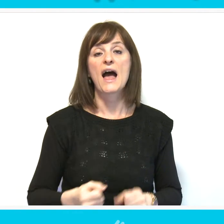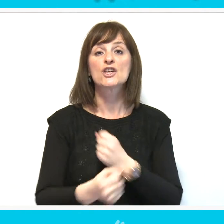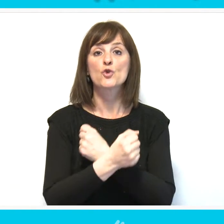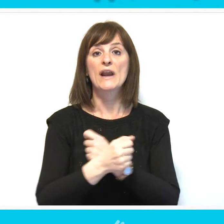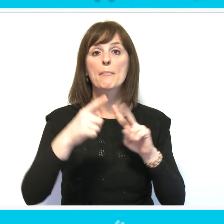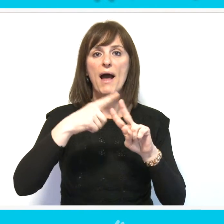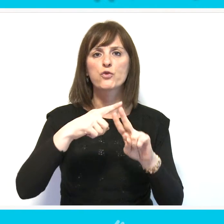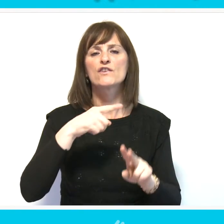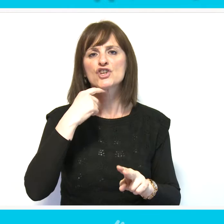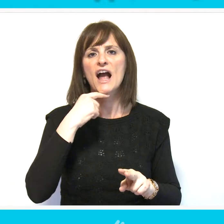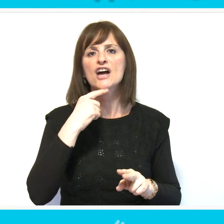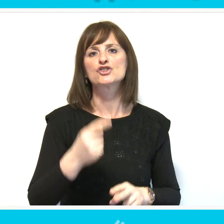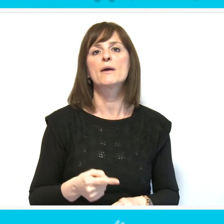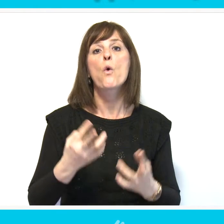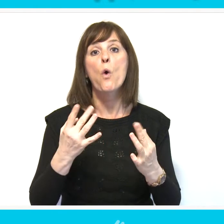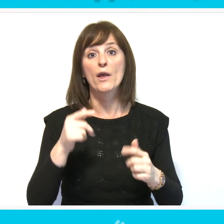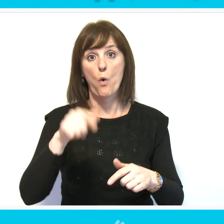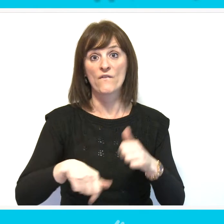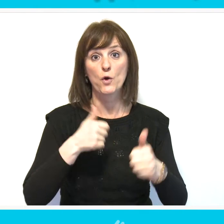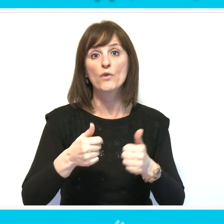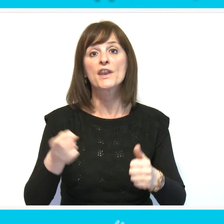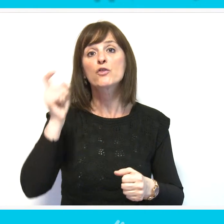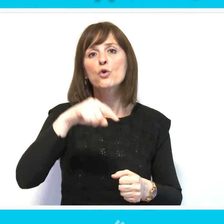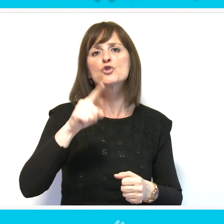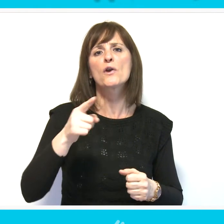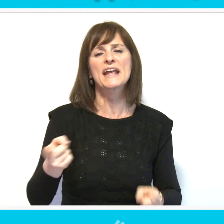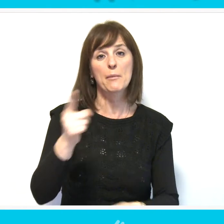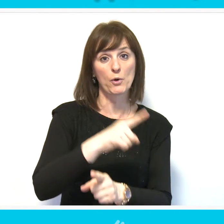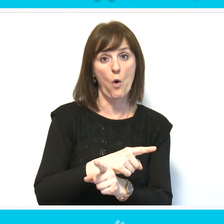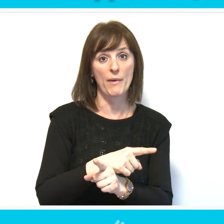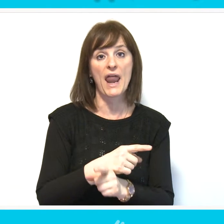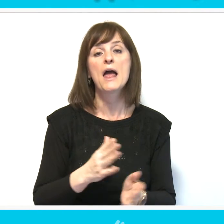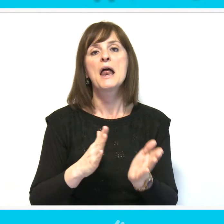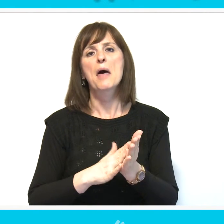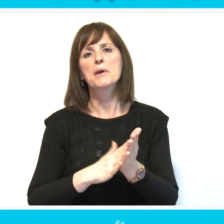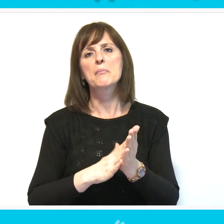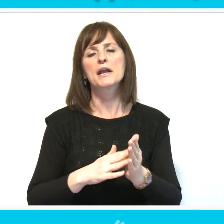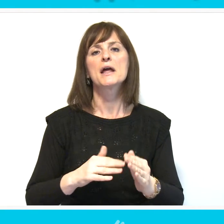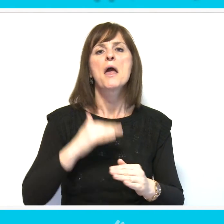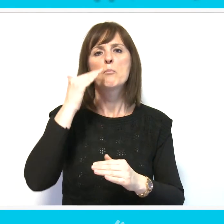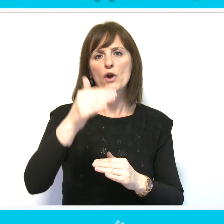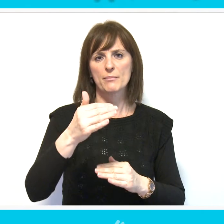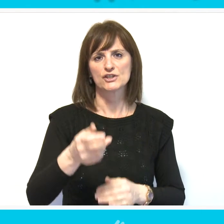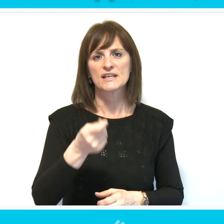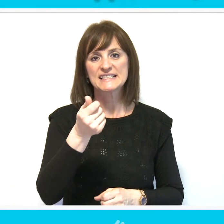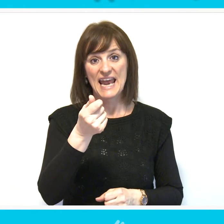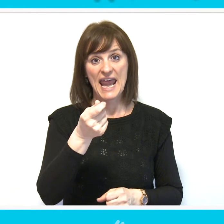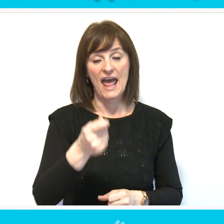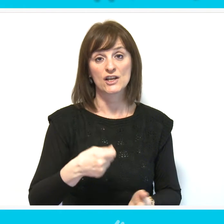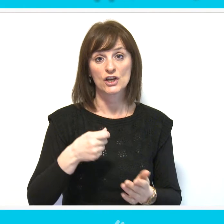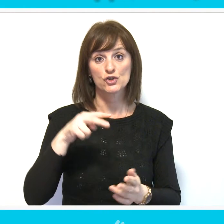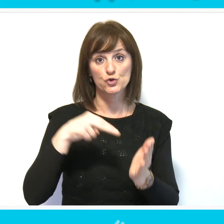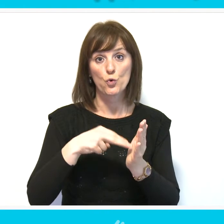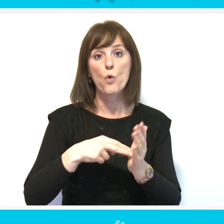Pantović kaže da ukoliko u toku godine dođe do nekih poremećaja na tržištu, poput povećanja cene